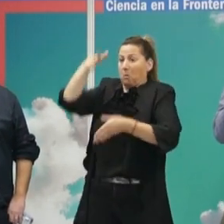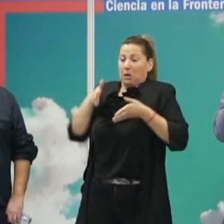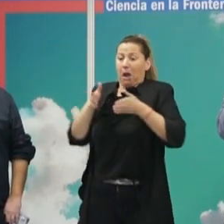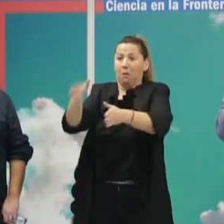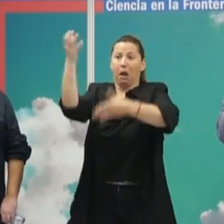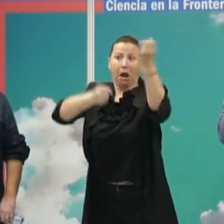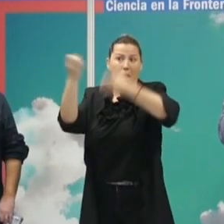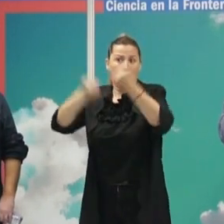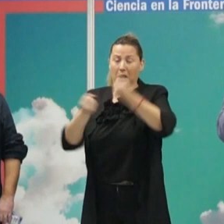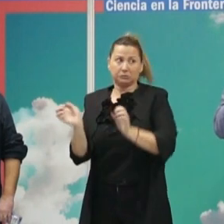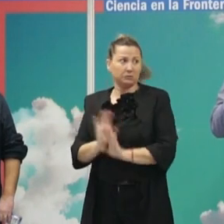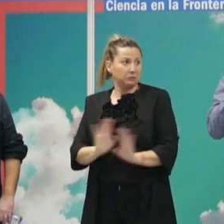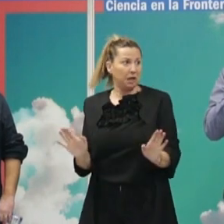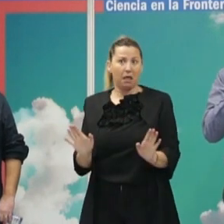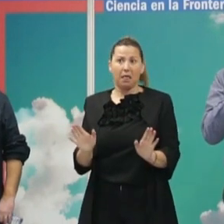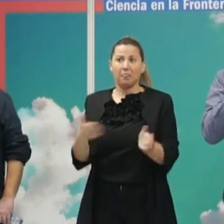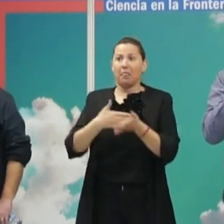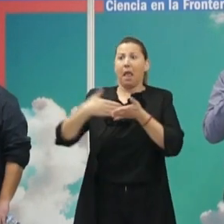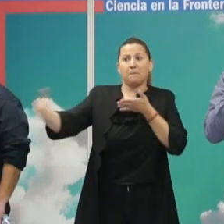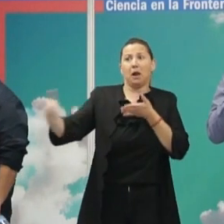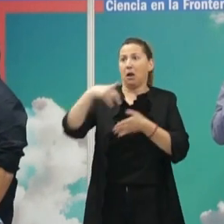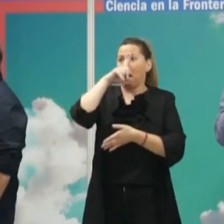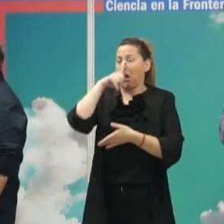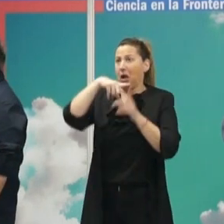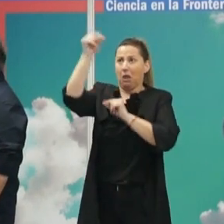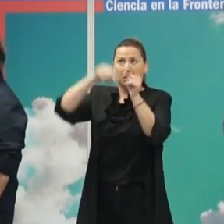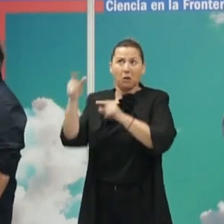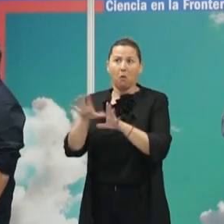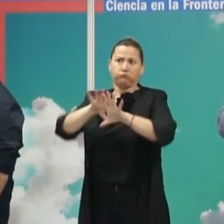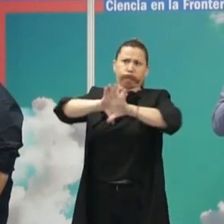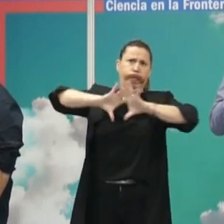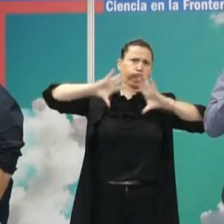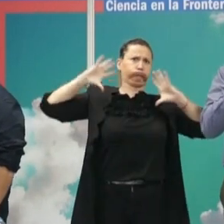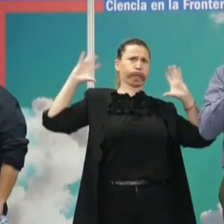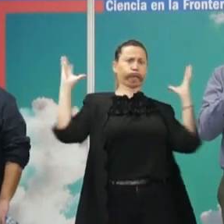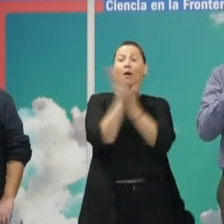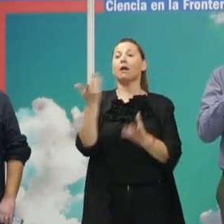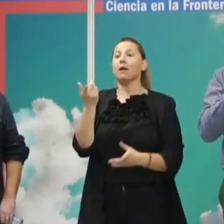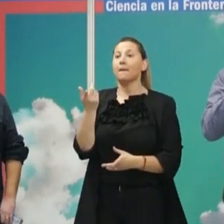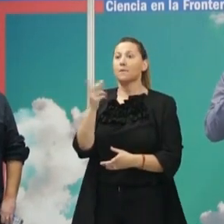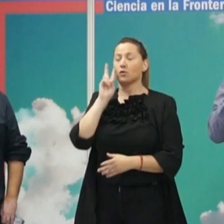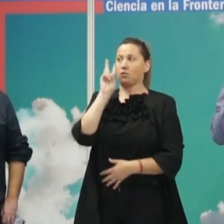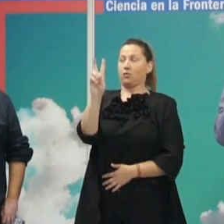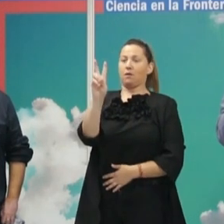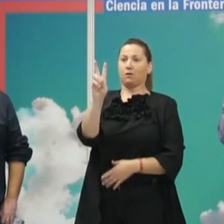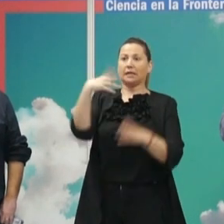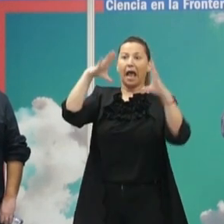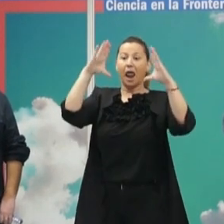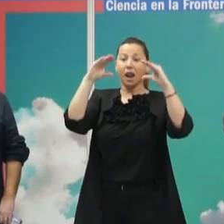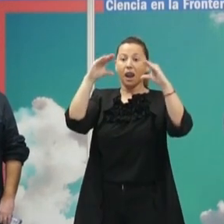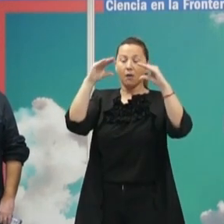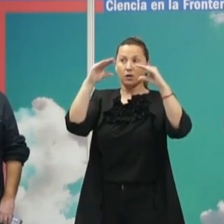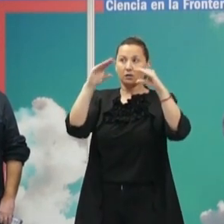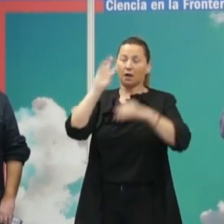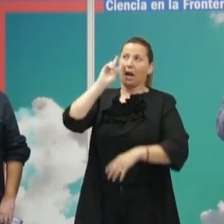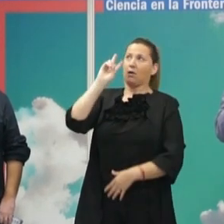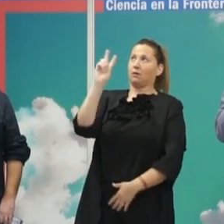disco de miles de millones de estrellas, de 100.000 años luz de diámetro, no está nada malo, un universo bastante grande. Pero cuando se empezó a ver que estas nebulosas, porque